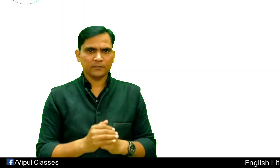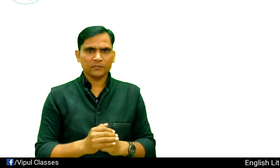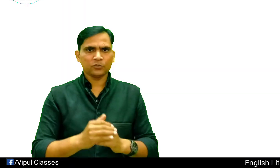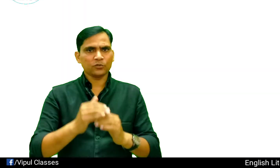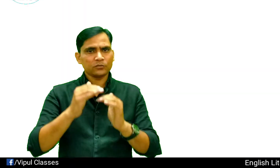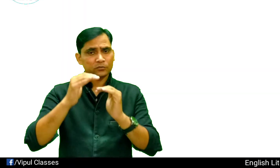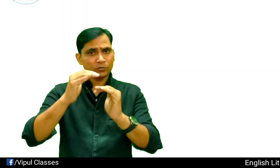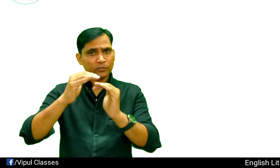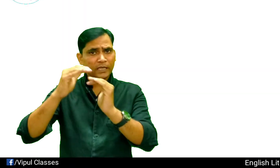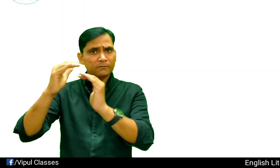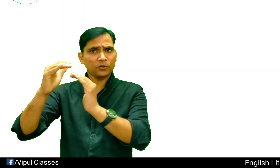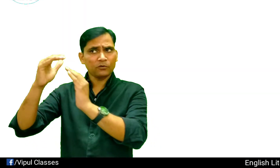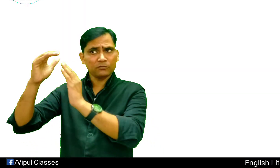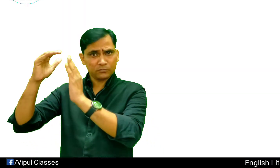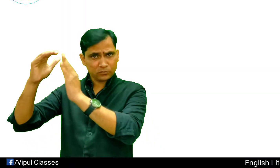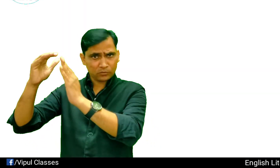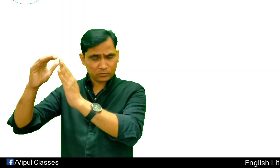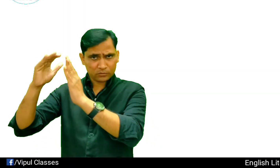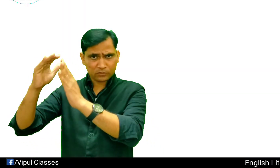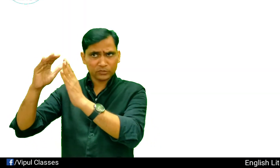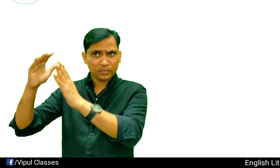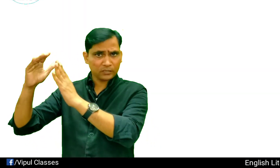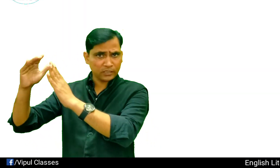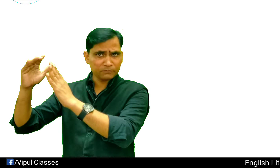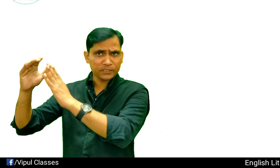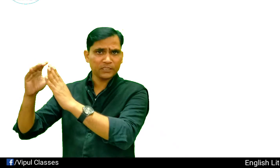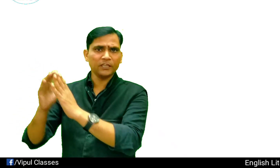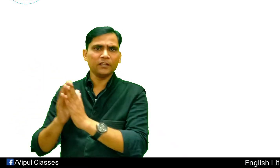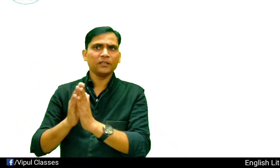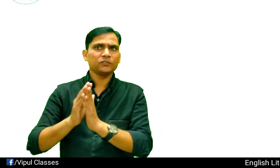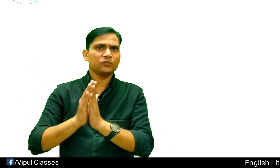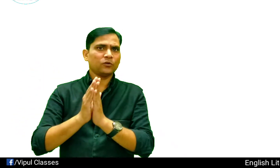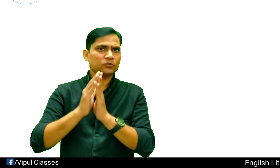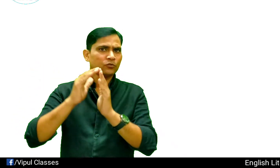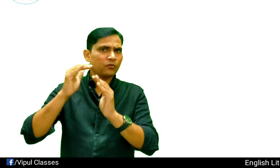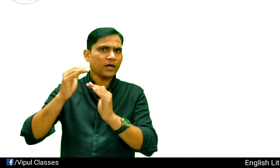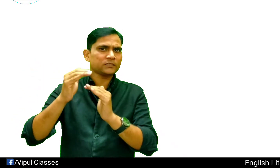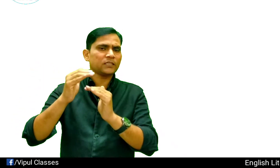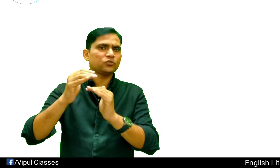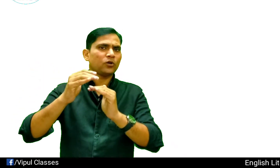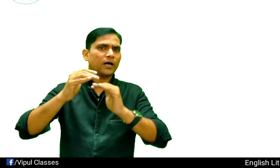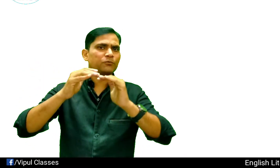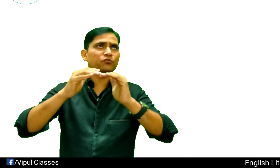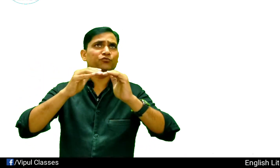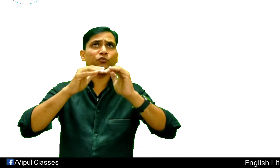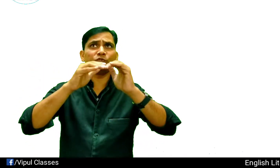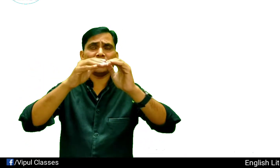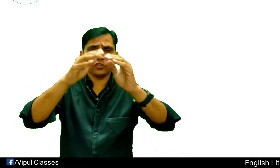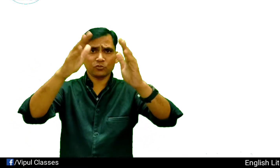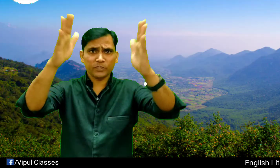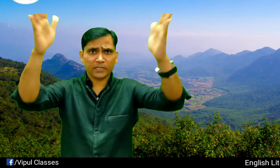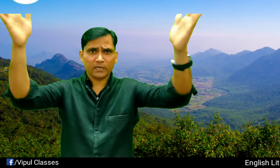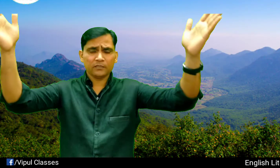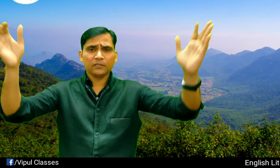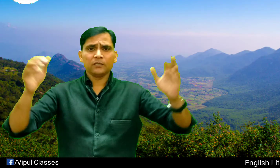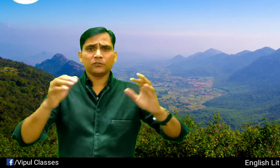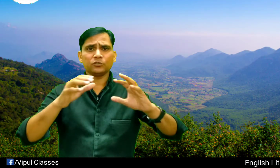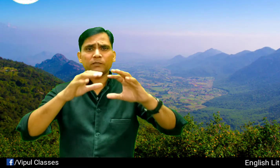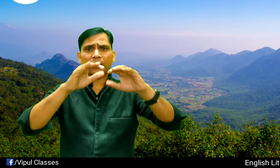तो वहां से जो आपको व्यूव देखने को मिलेगा तो जब